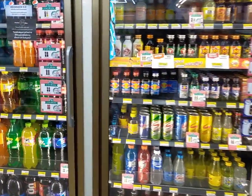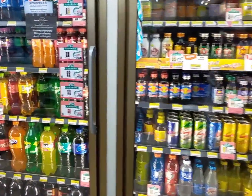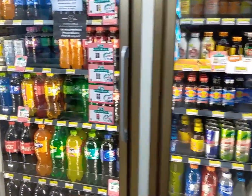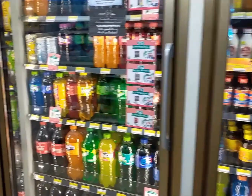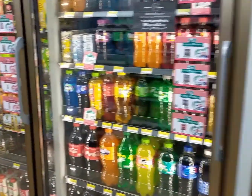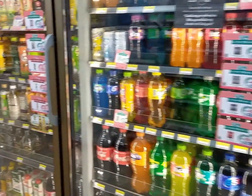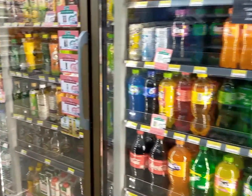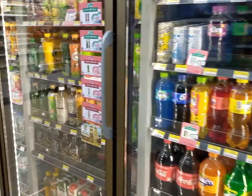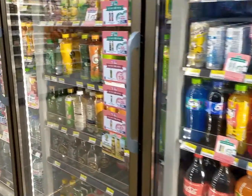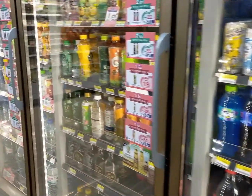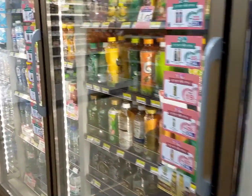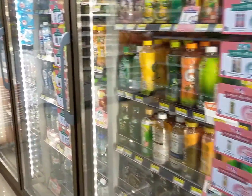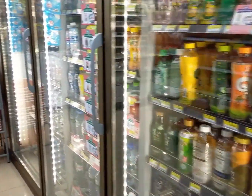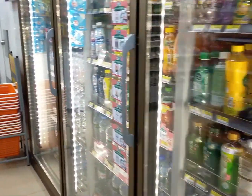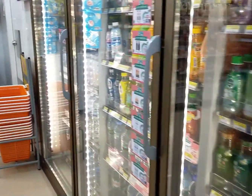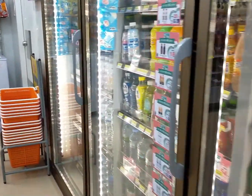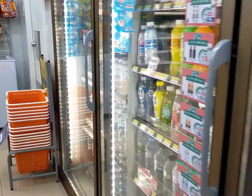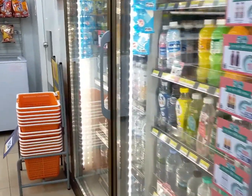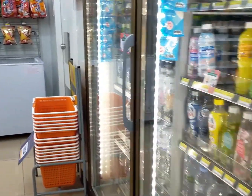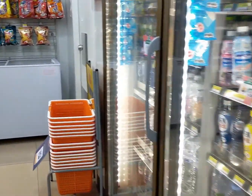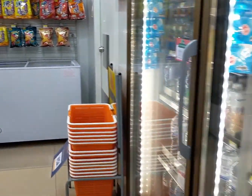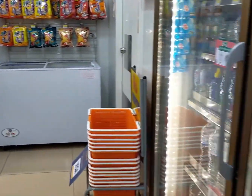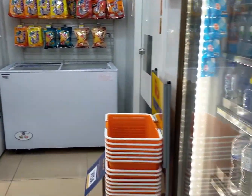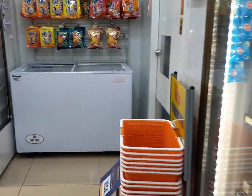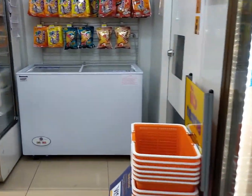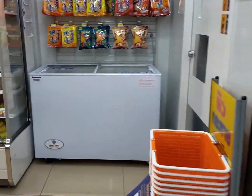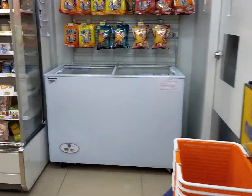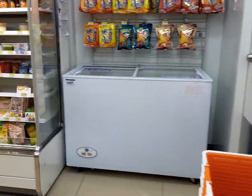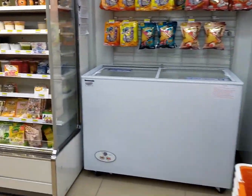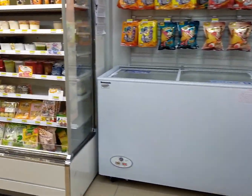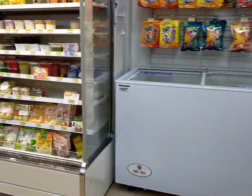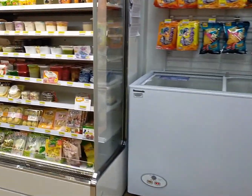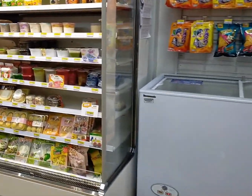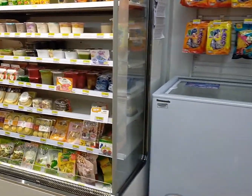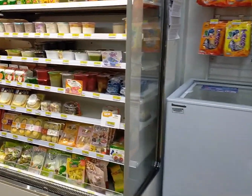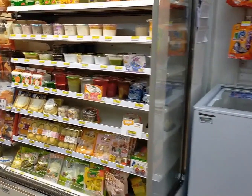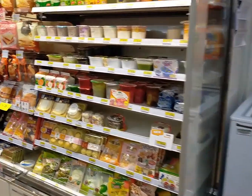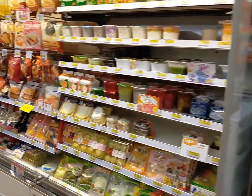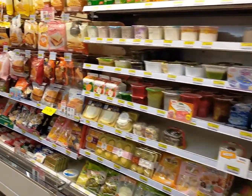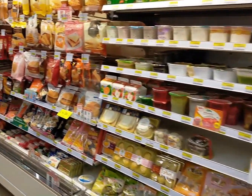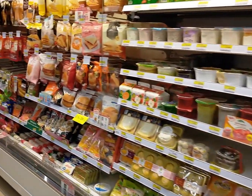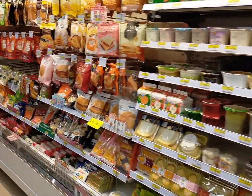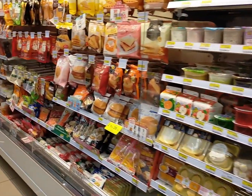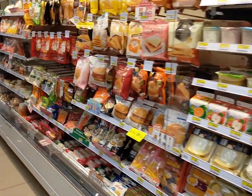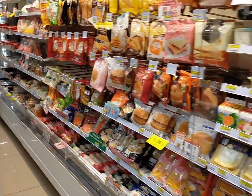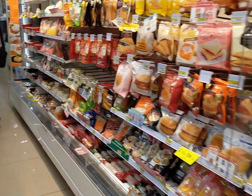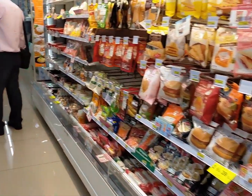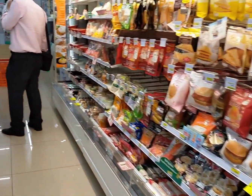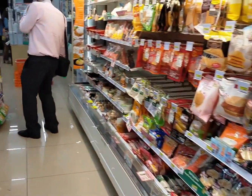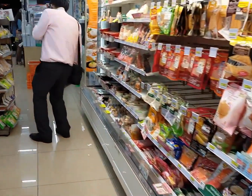eh, na madaming promo. So, lahat ng nasa grocery list ko, i-check ko yun. Kapag na-doon siya sa mga promo, doon